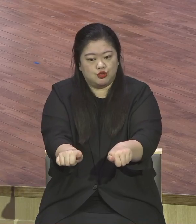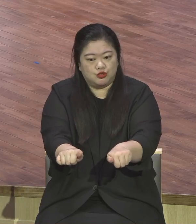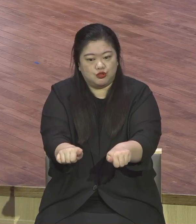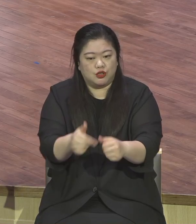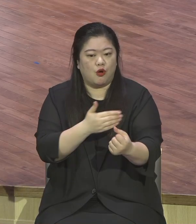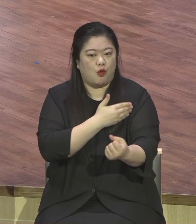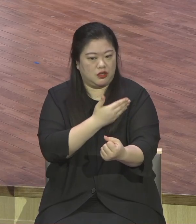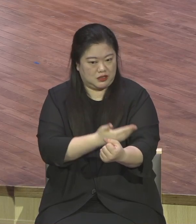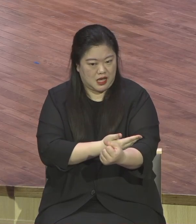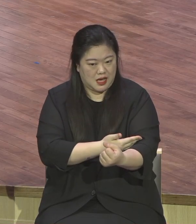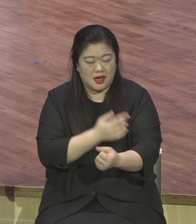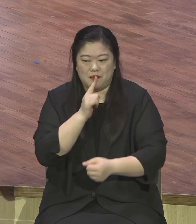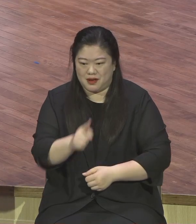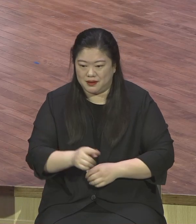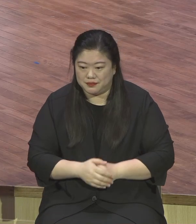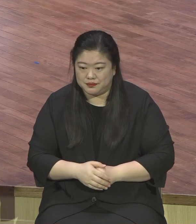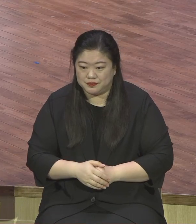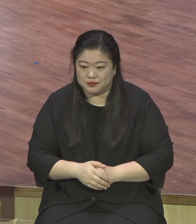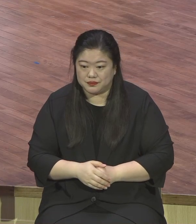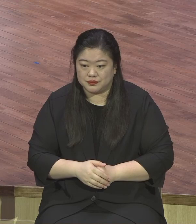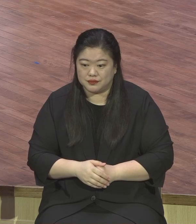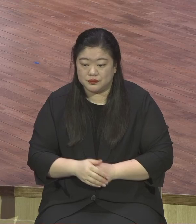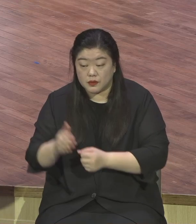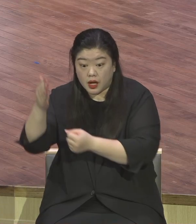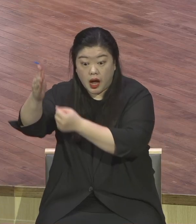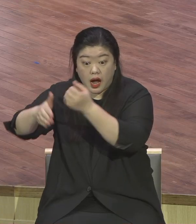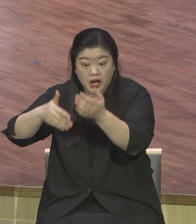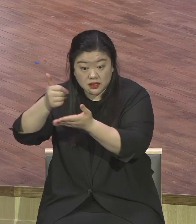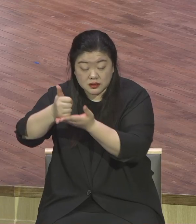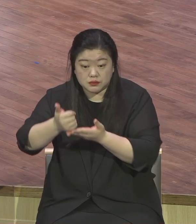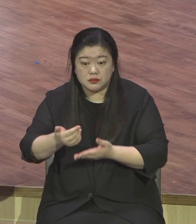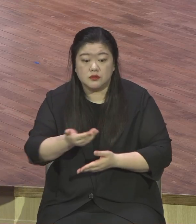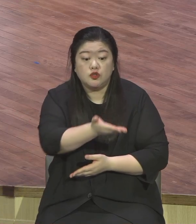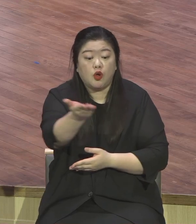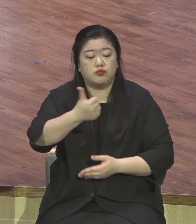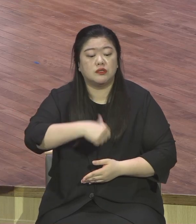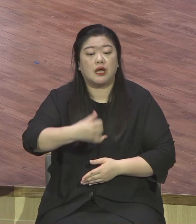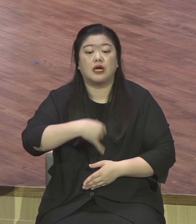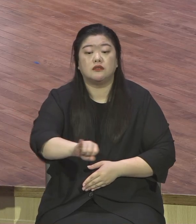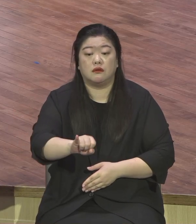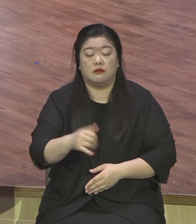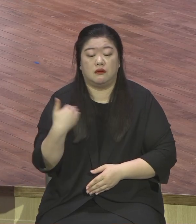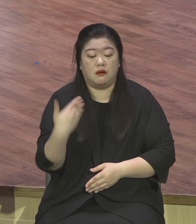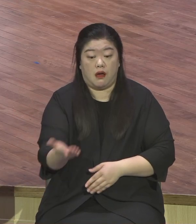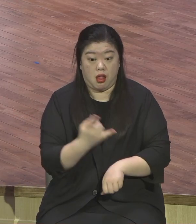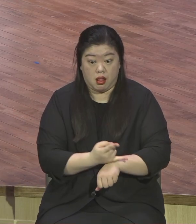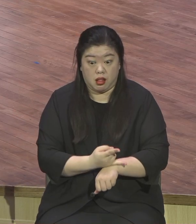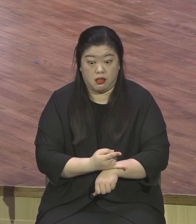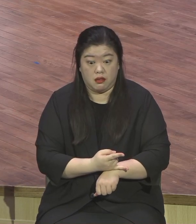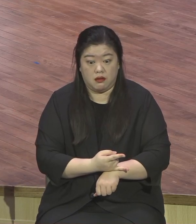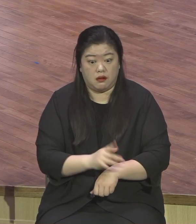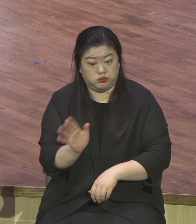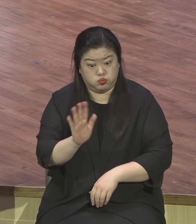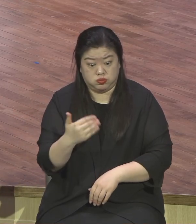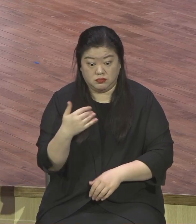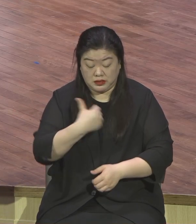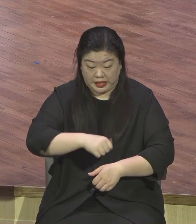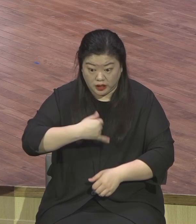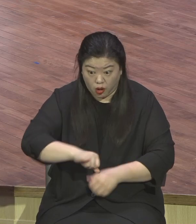자녀는요 하나님 인도해주세요 보호하신다니까요 극지하지 마세요 예수 제대로 믿으면 코로나에서 지켜줄지 믿으시기 바랍니다